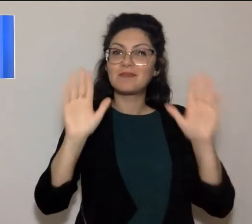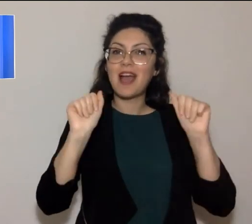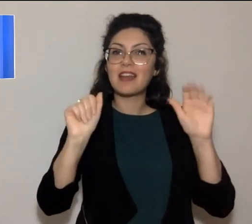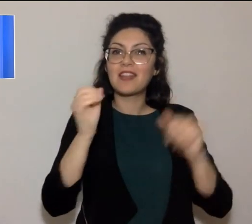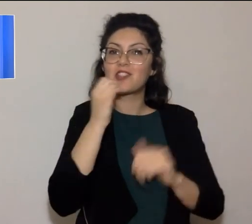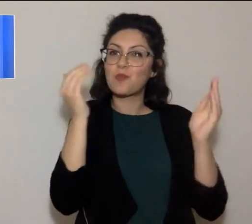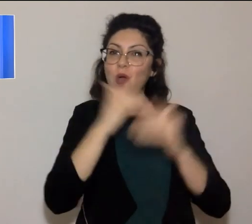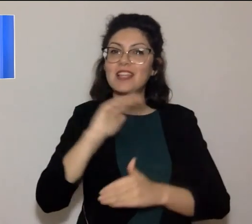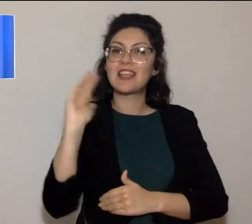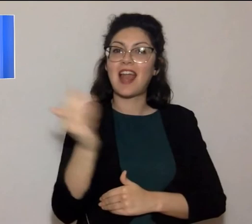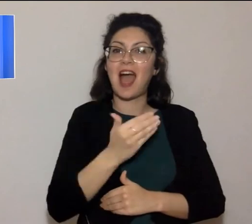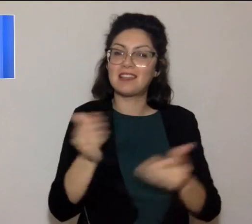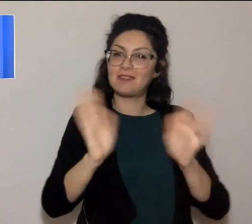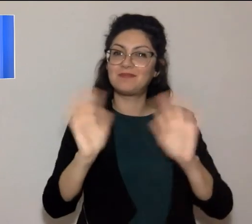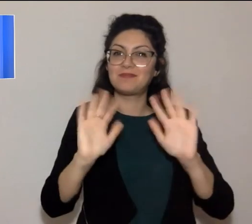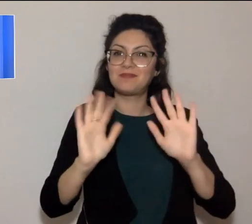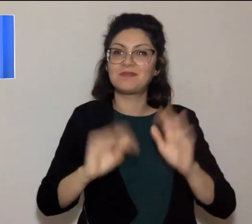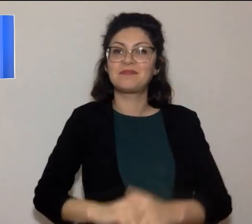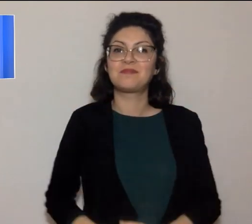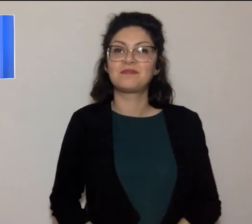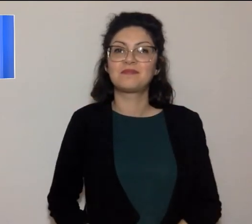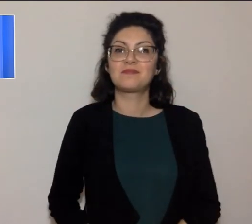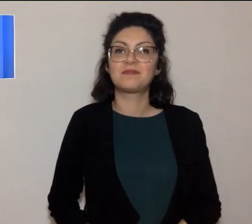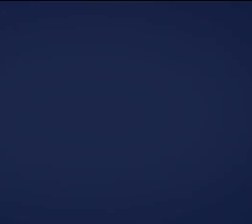arrivederci e buon proseguimento con Toscana TV.